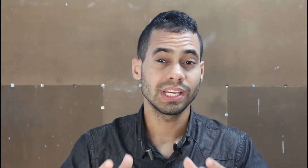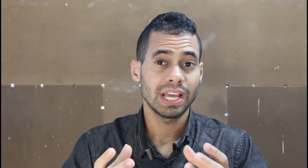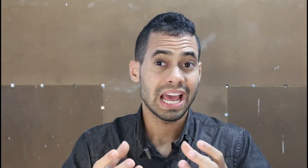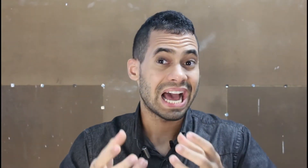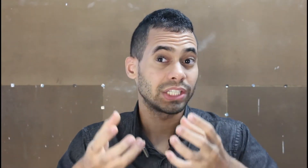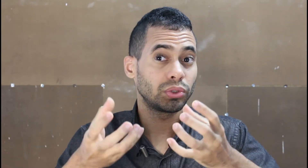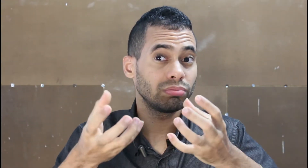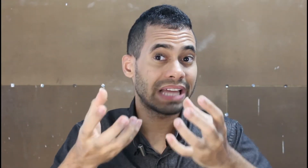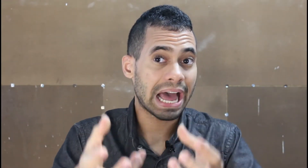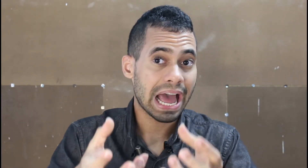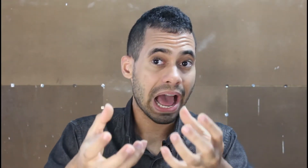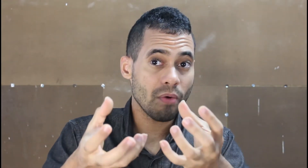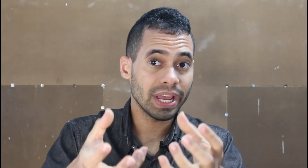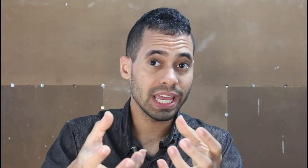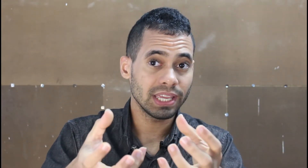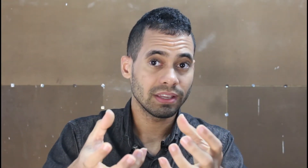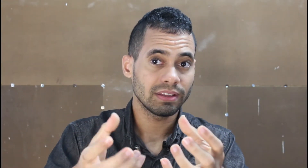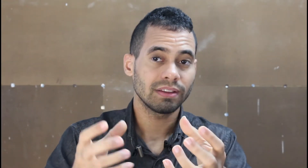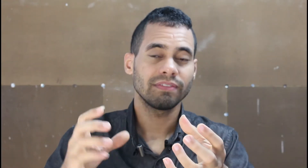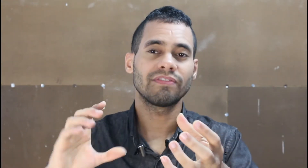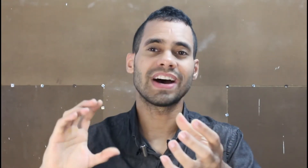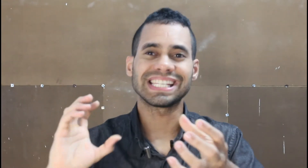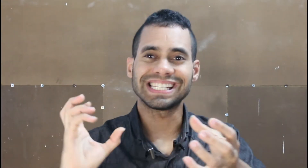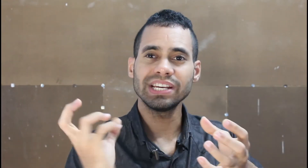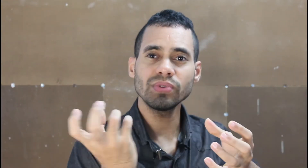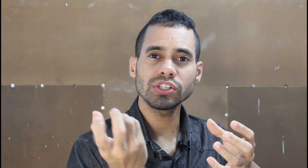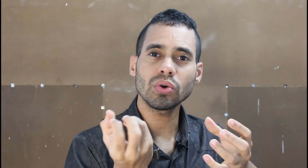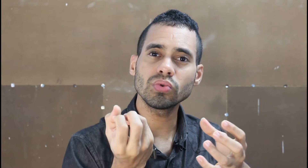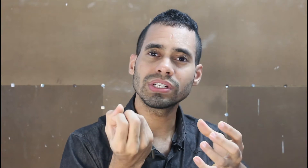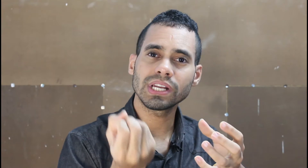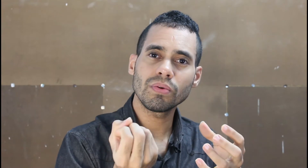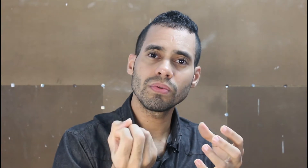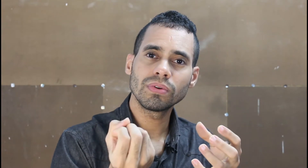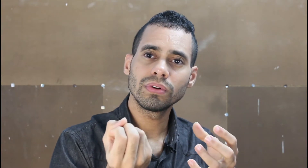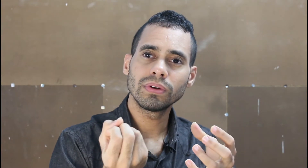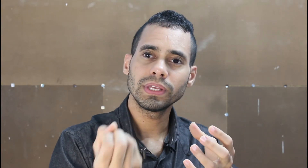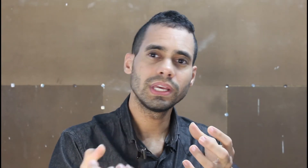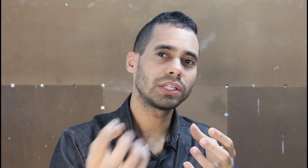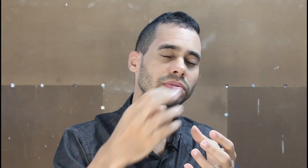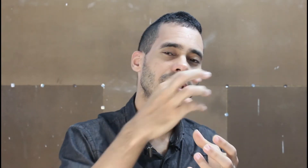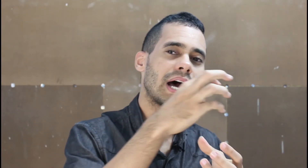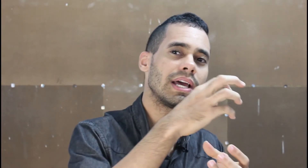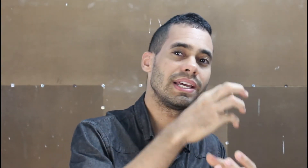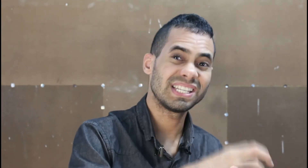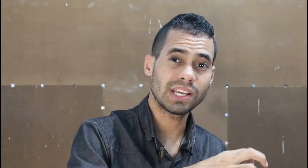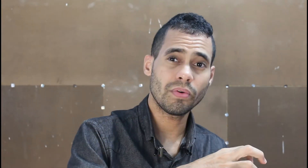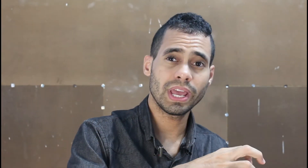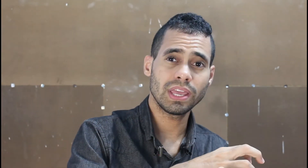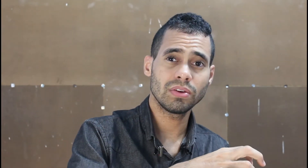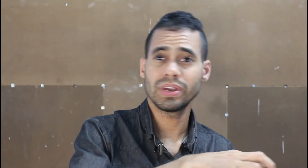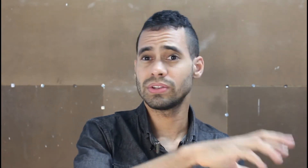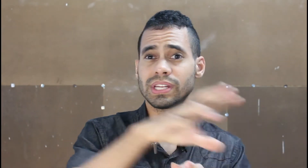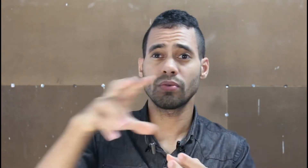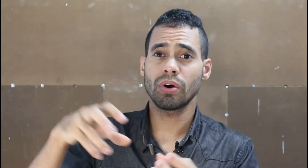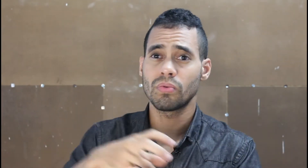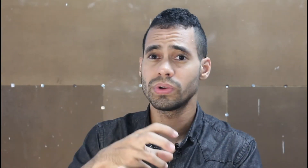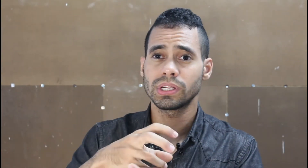ajudar alguém fazer uma solução e ajudar esse alguém, esse alguma coisa,